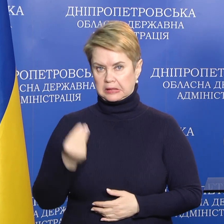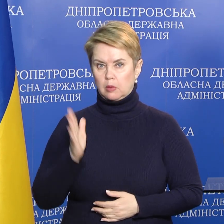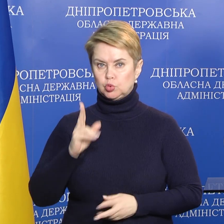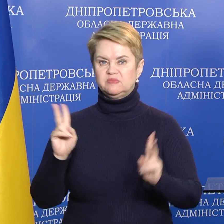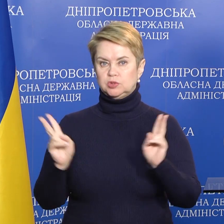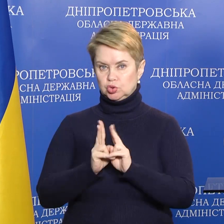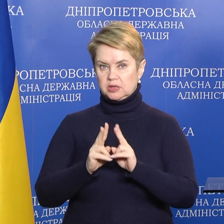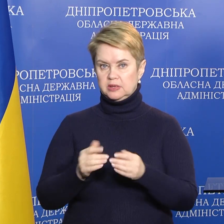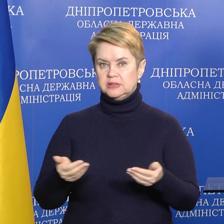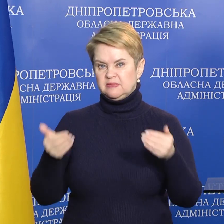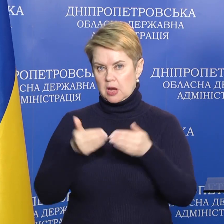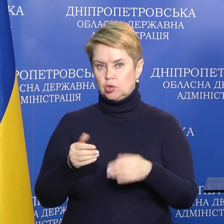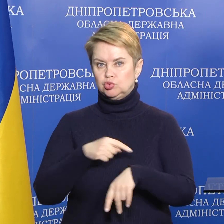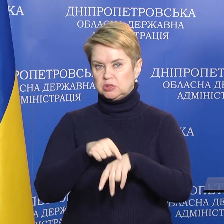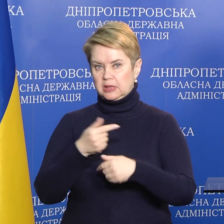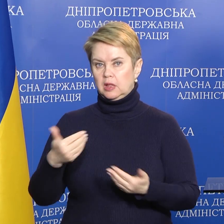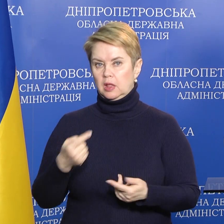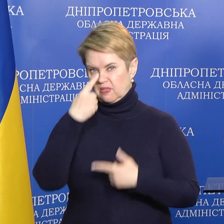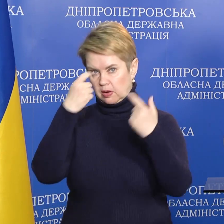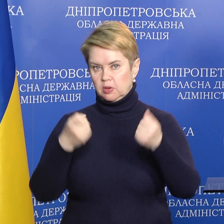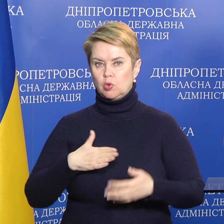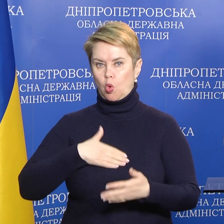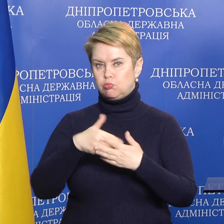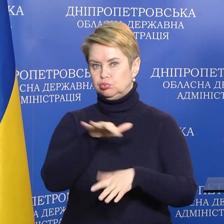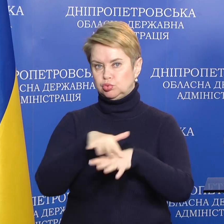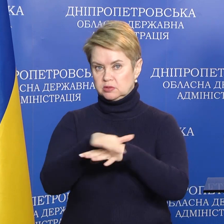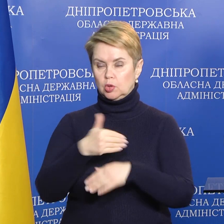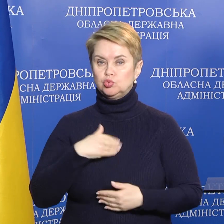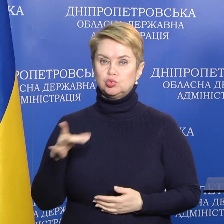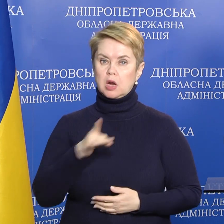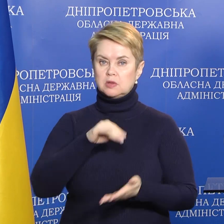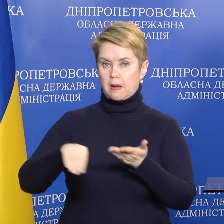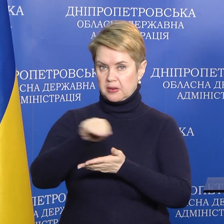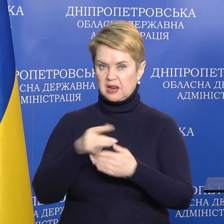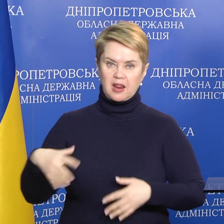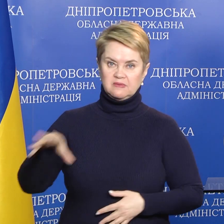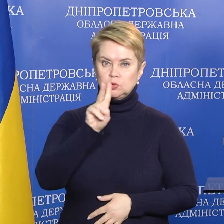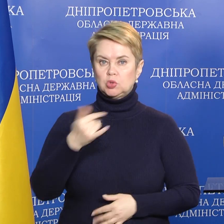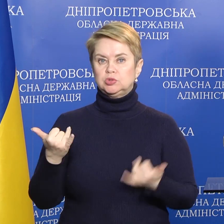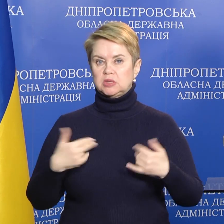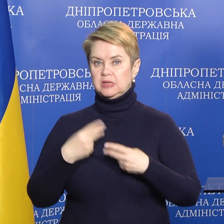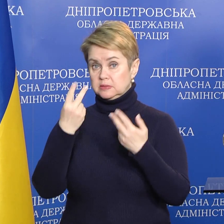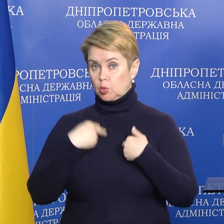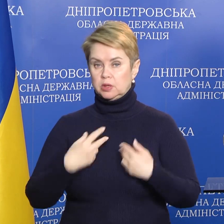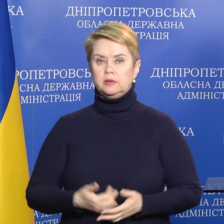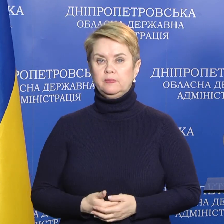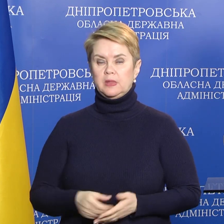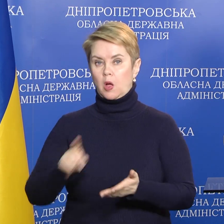будем встречаться, сверять часы и информировать общественность. Еще раз хочу повторить, для всех, кто нас сейчас смотрит,